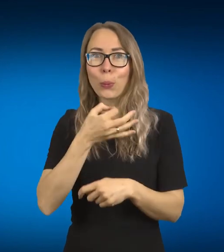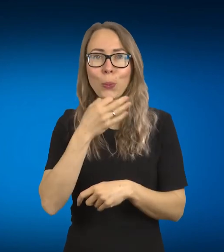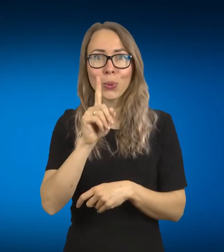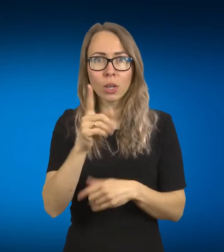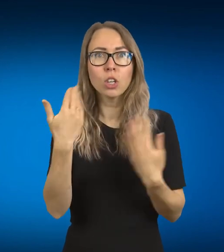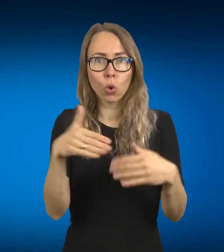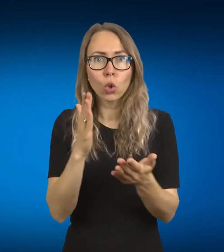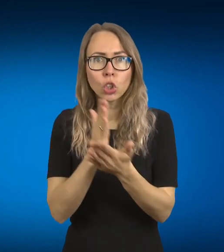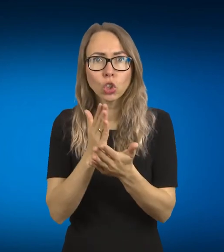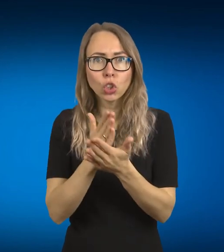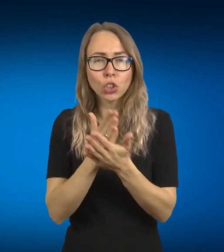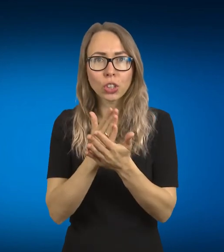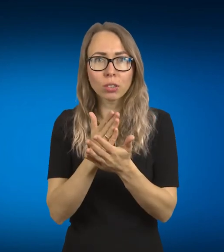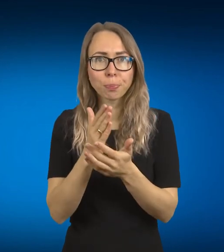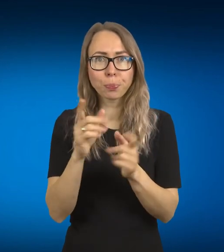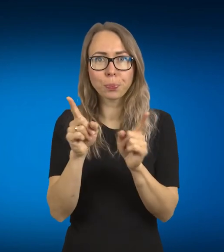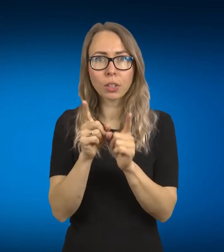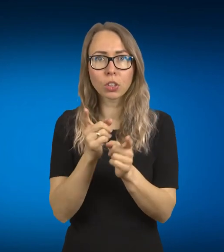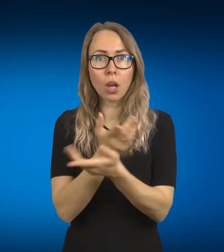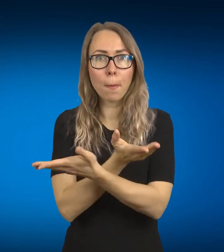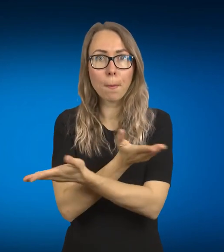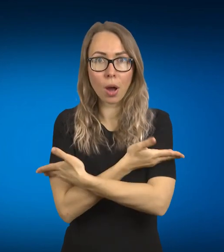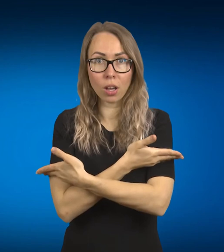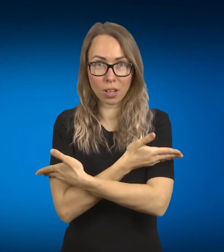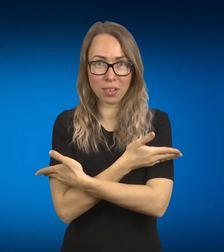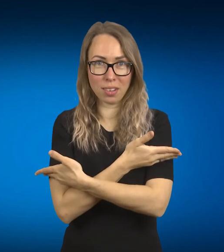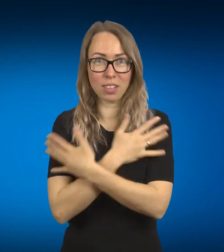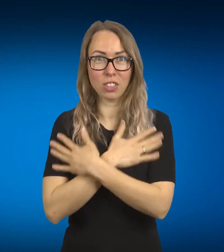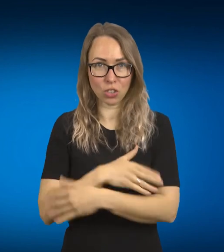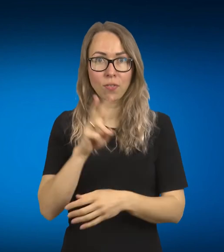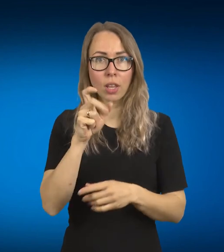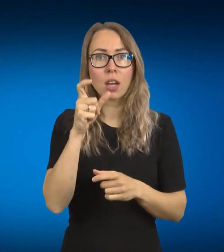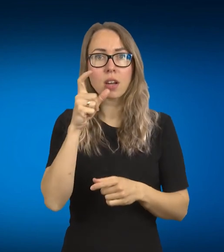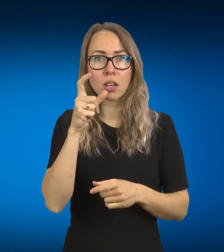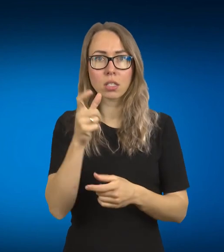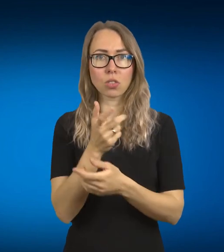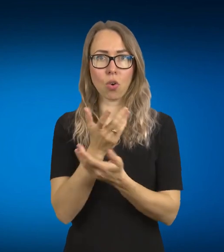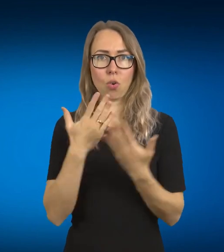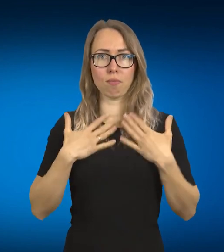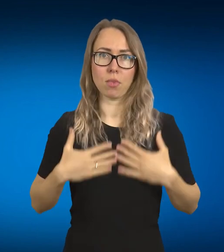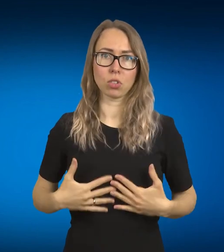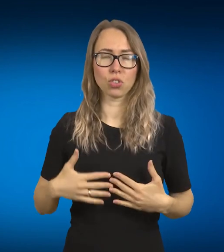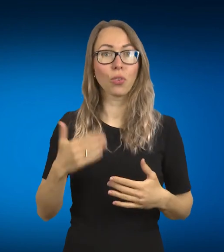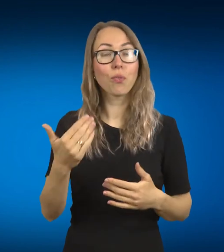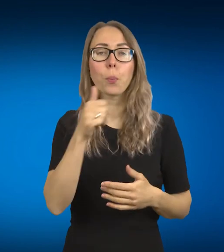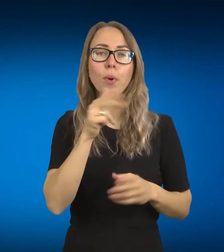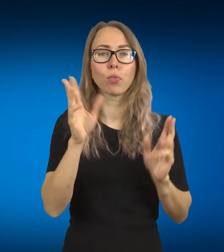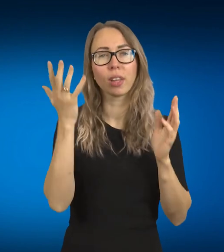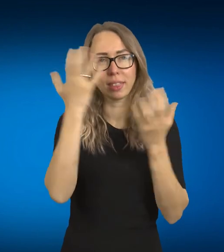shirt, garso marškiniai, kurie, pavyzdžiui, einant į klubą ar ten koncertą, yra,